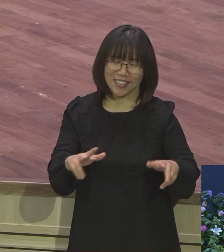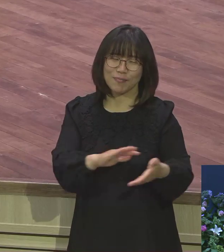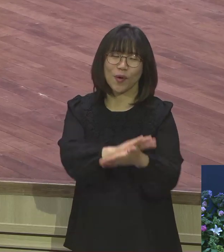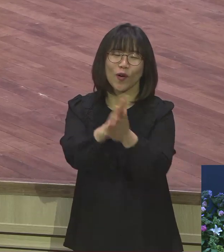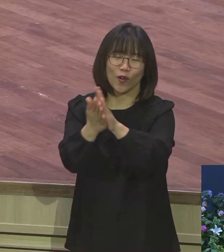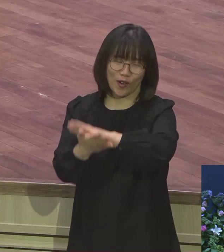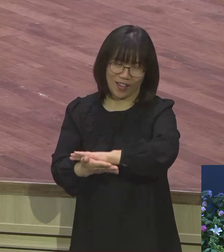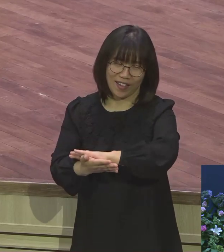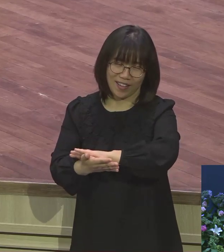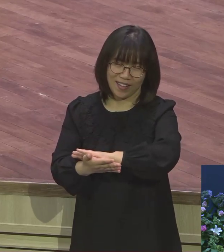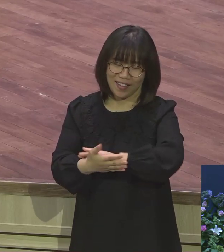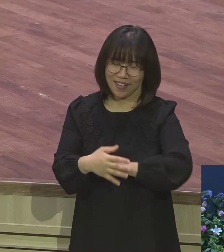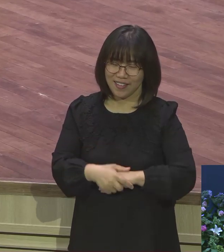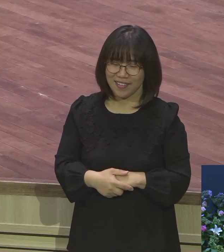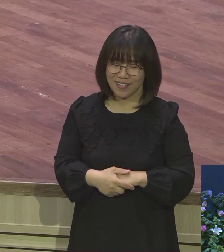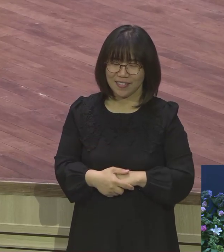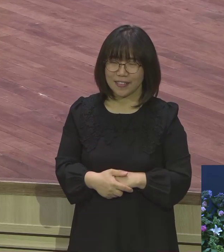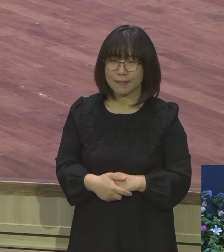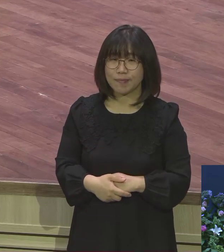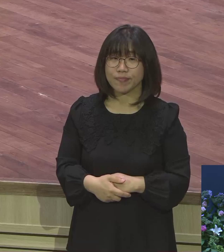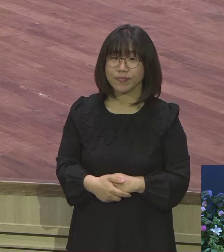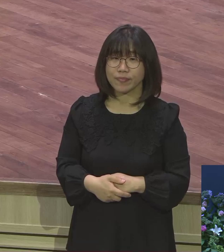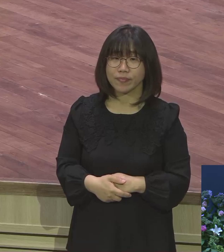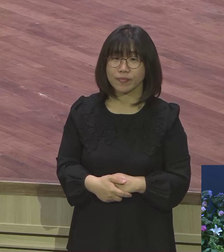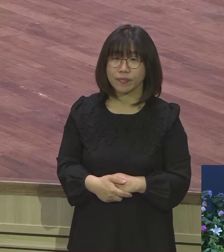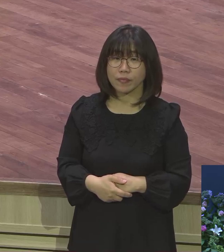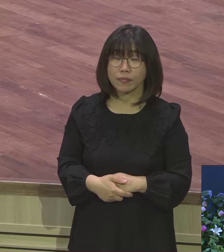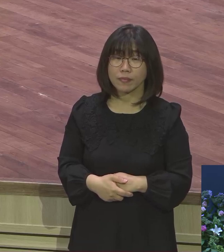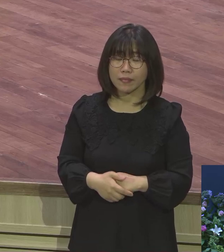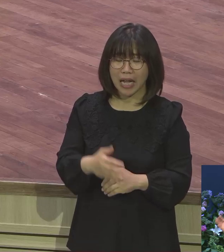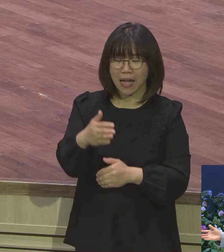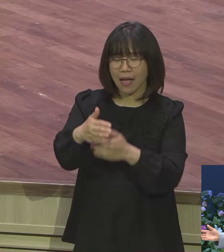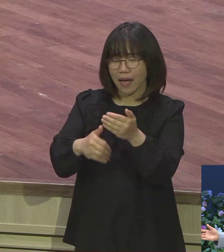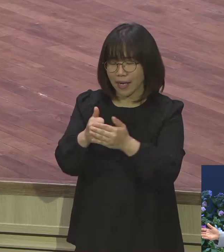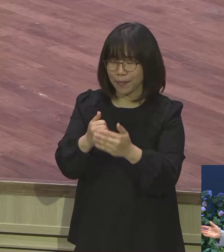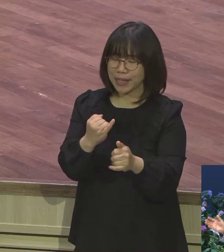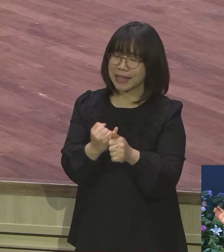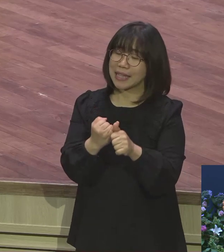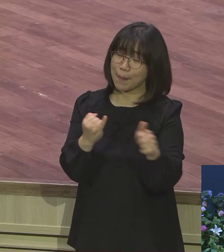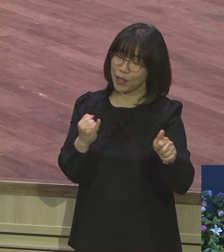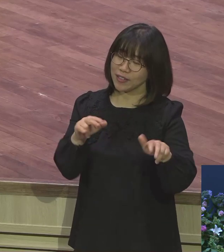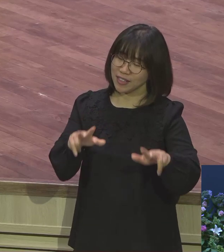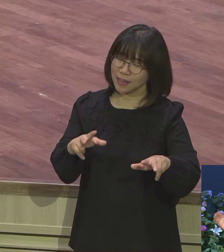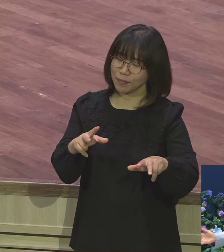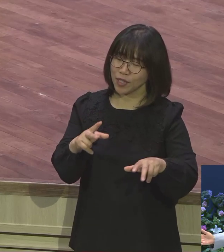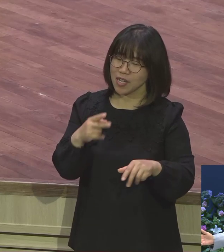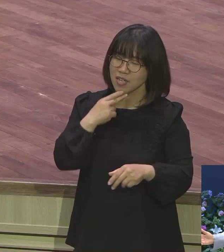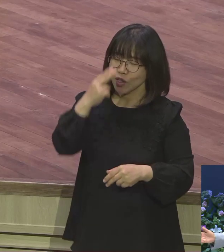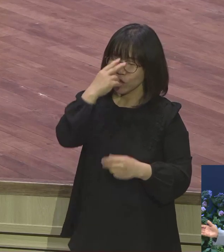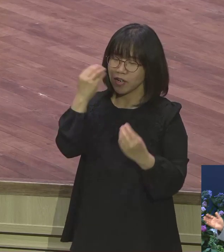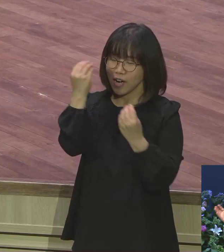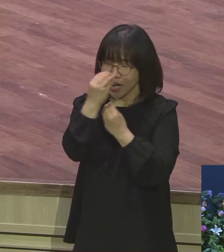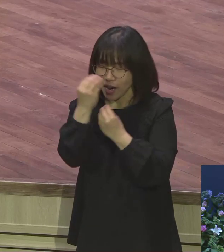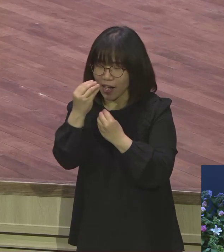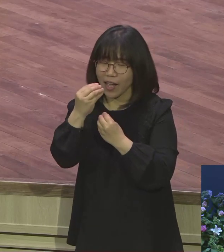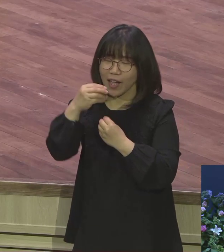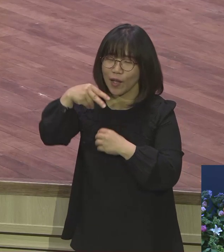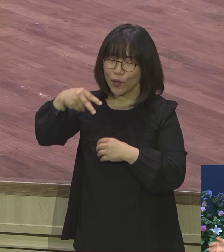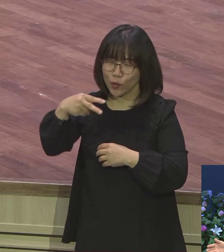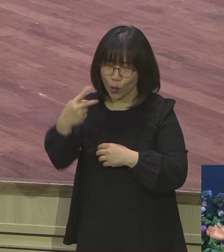전혀 걱정하지 마세요 하나님 우리 남편 지금은 숨추중뺑이고 지금은 교단도 불신자지만은 언젠가